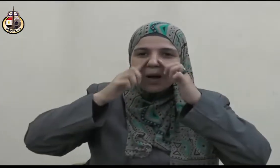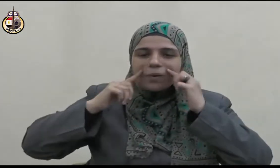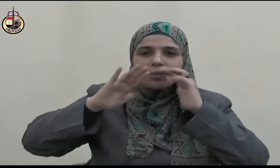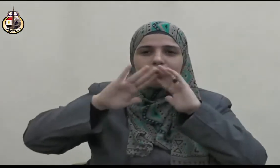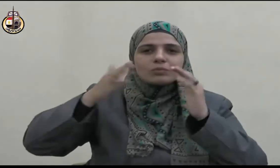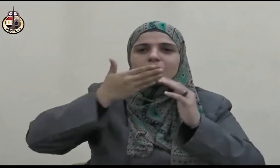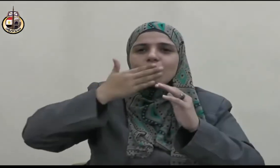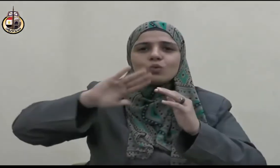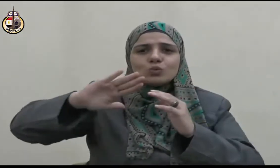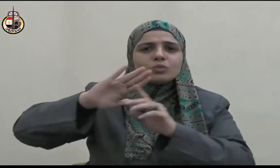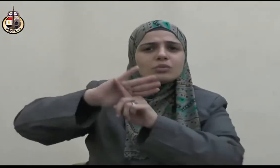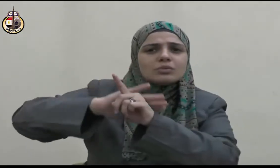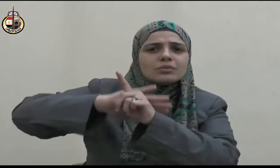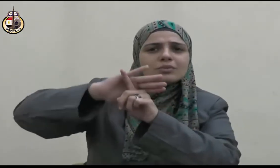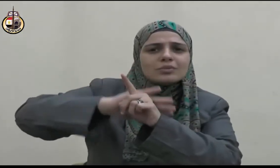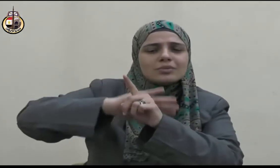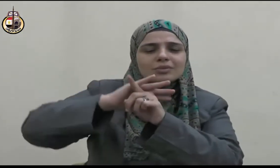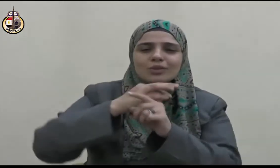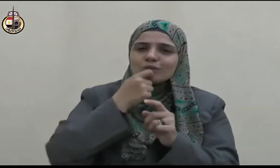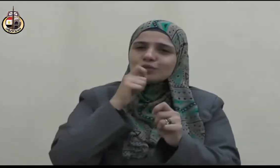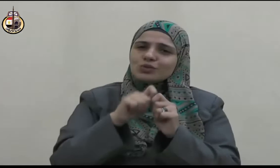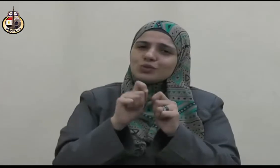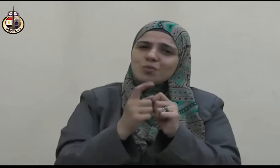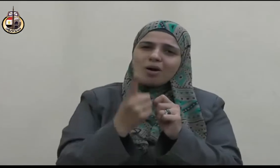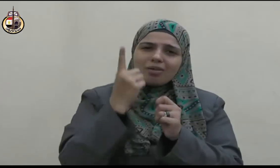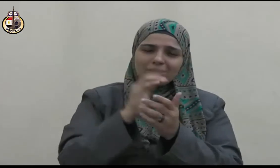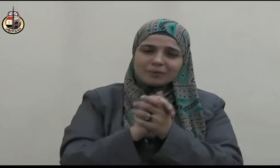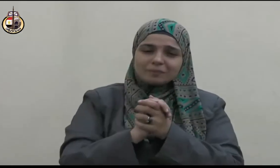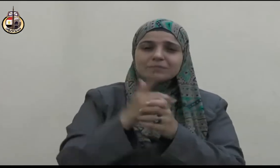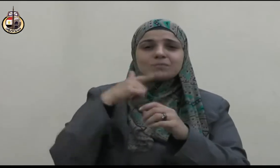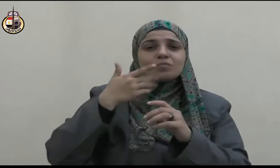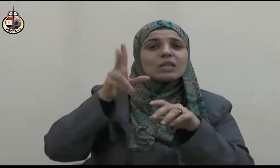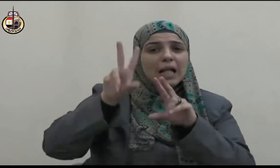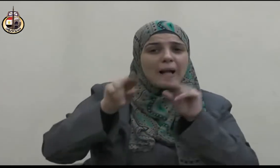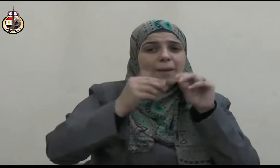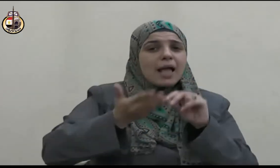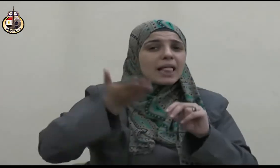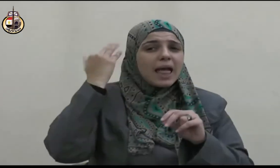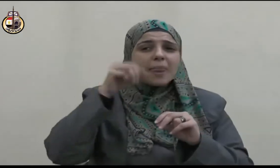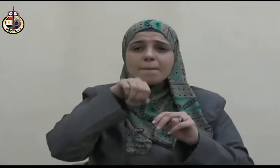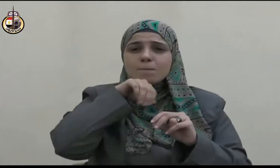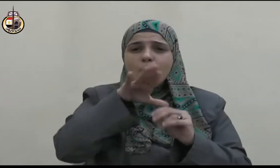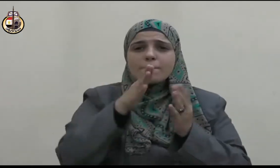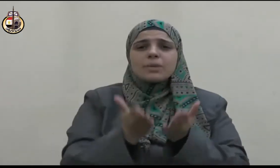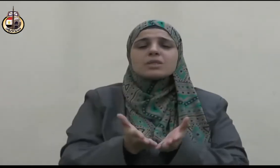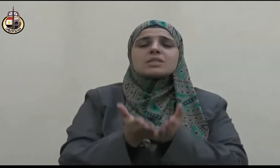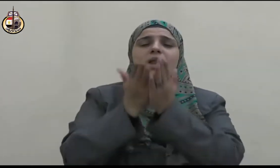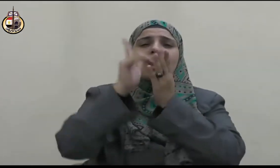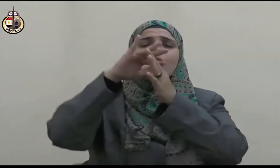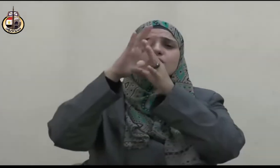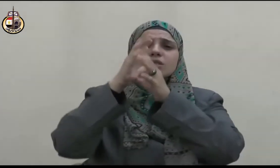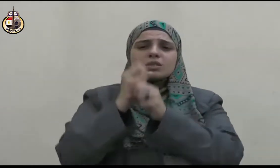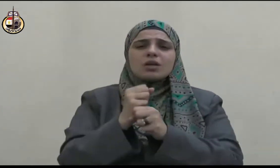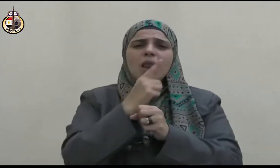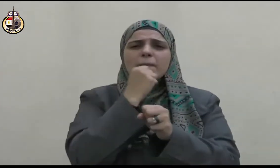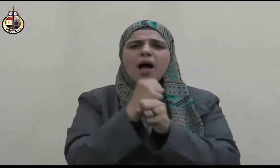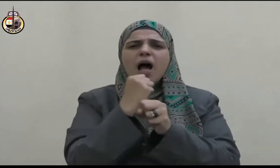مجلسه وعن أبي هريرة رضي الله عنه قال قبل رسول الله صلى الله